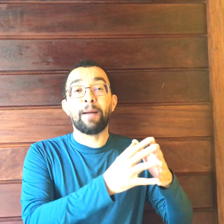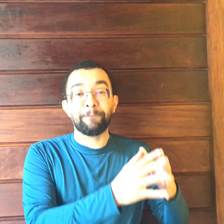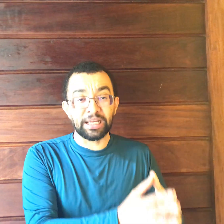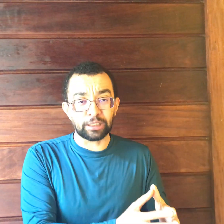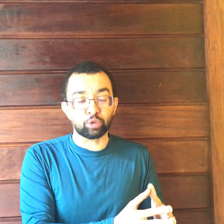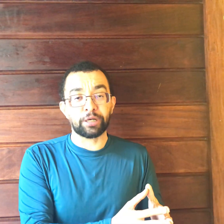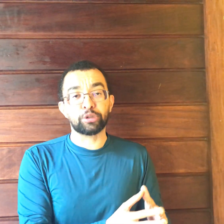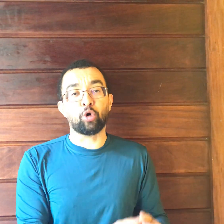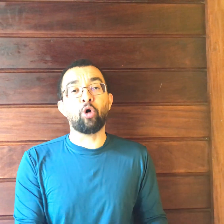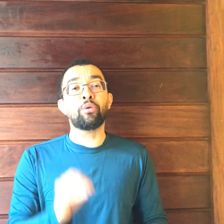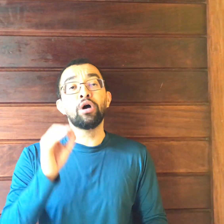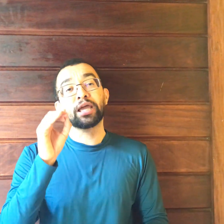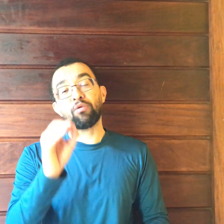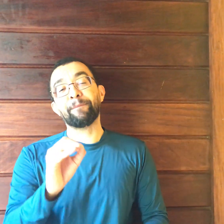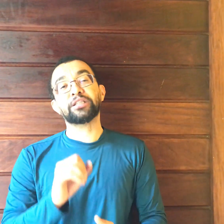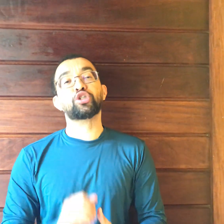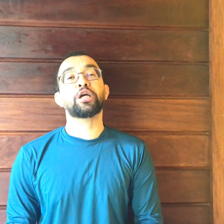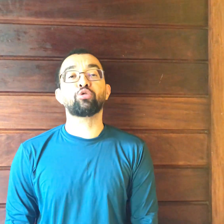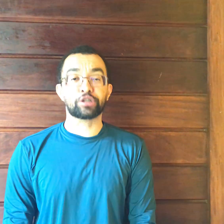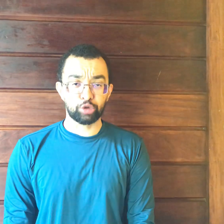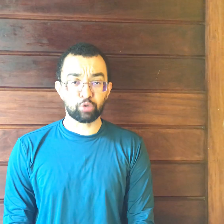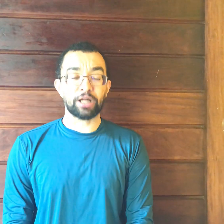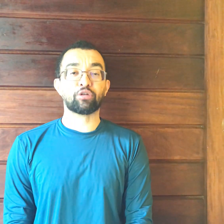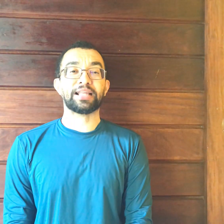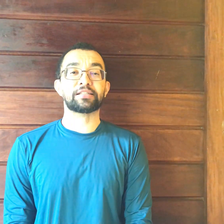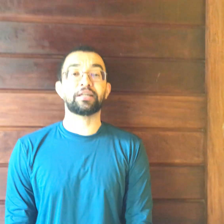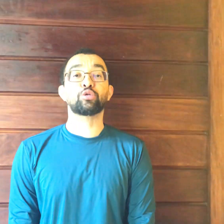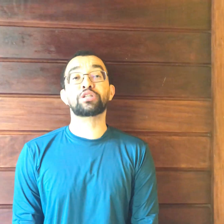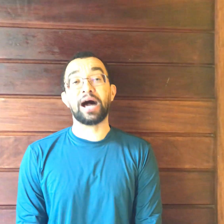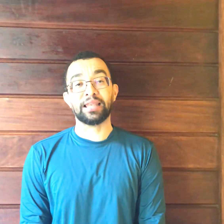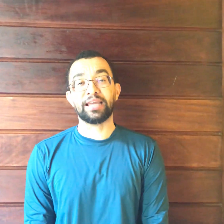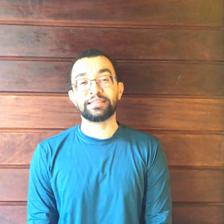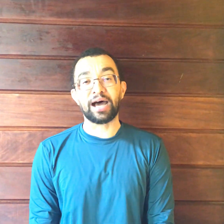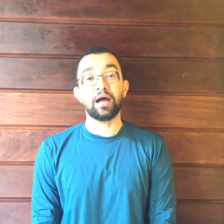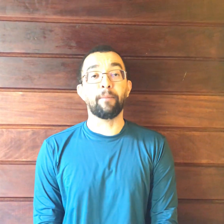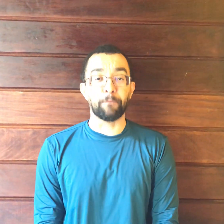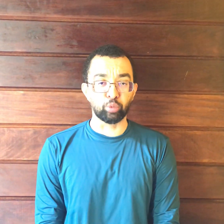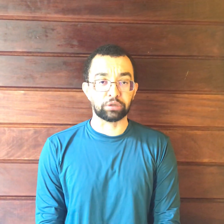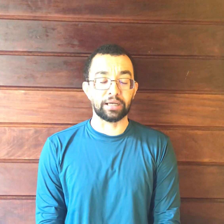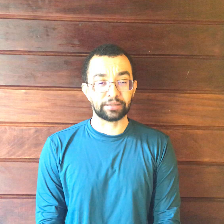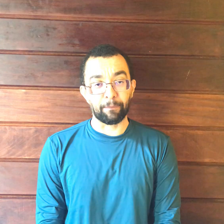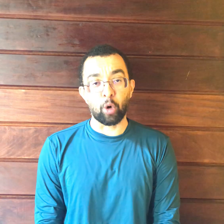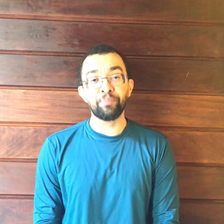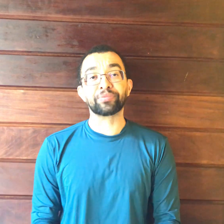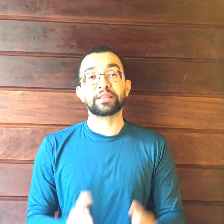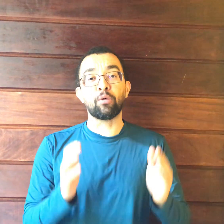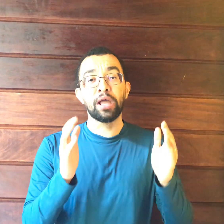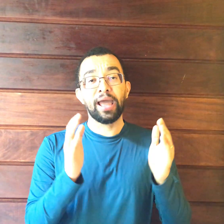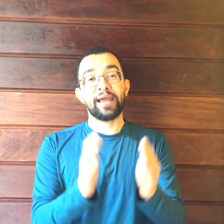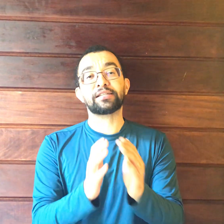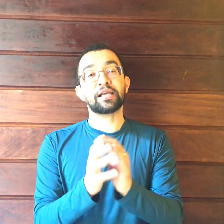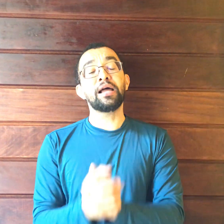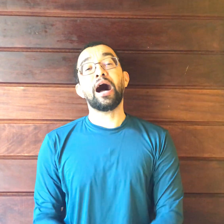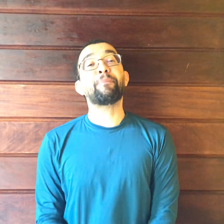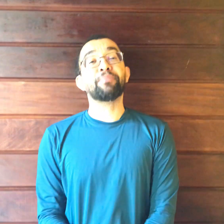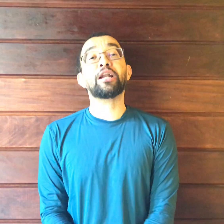a pena do crime de roubo, que é uma pena de reclusão de 4 a 10 anos, além da multa. Tá bom? Então, essa é a primeira